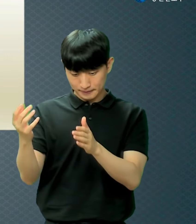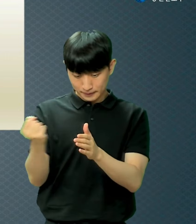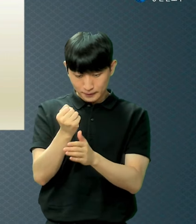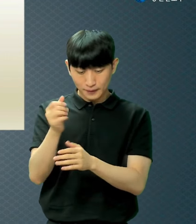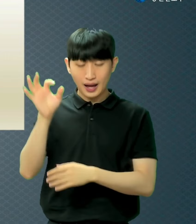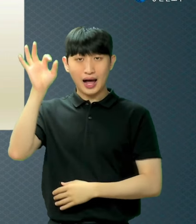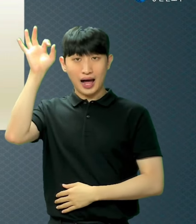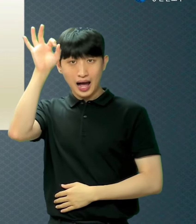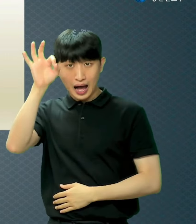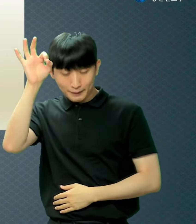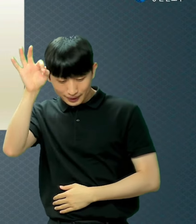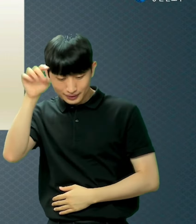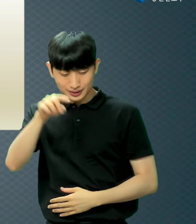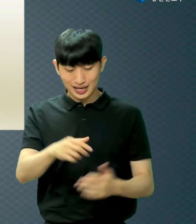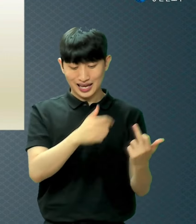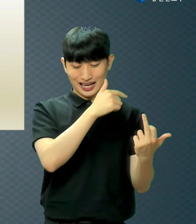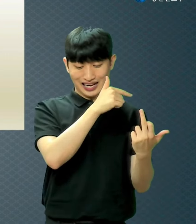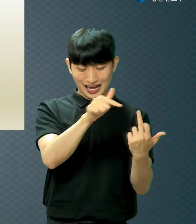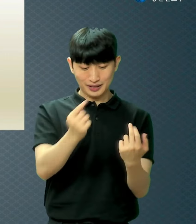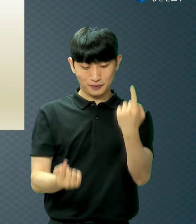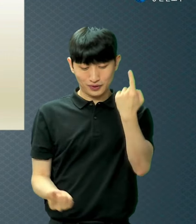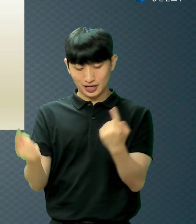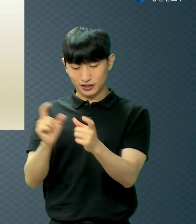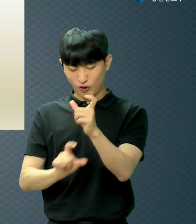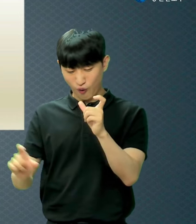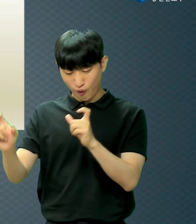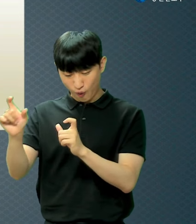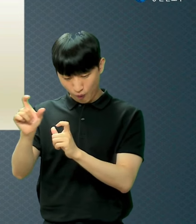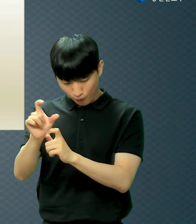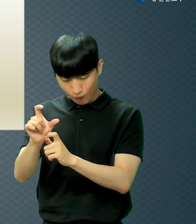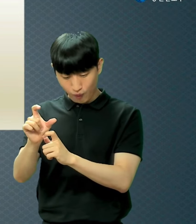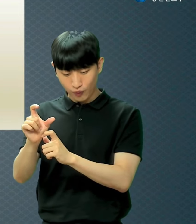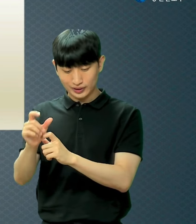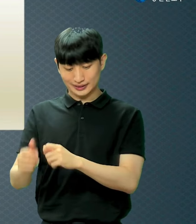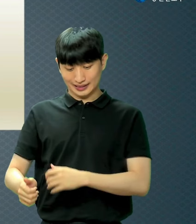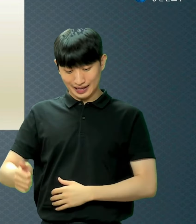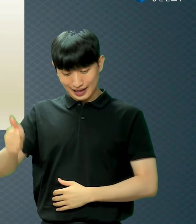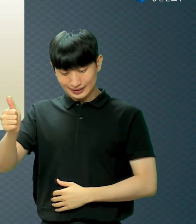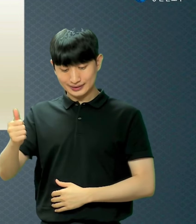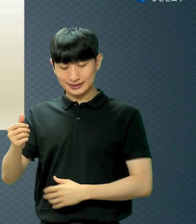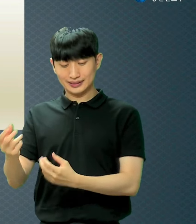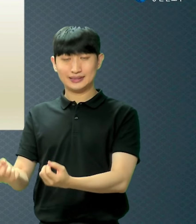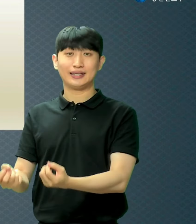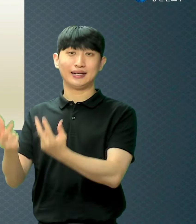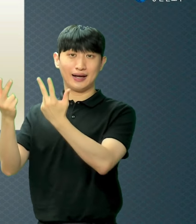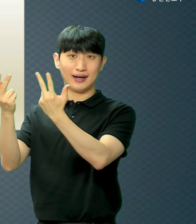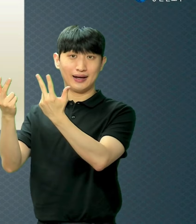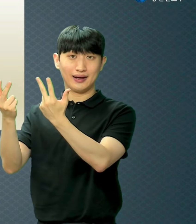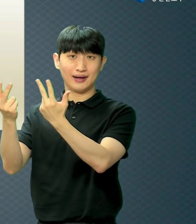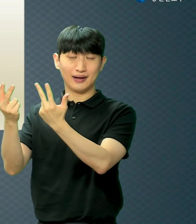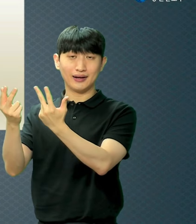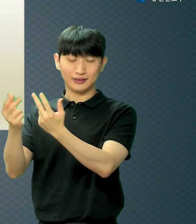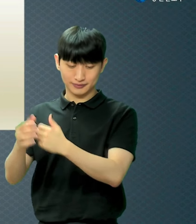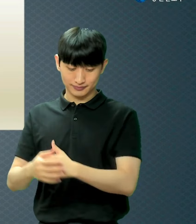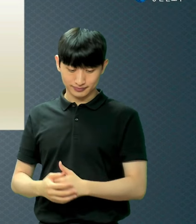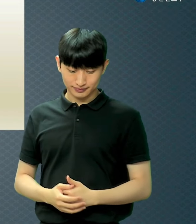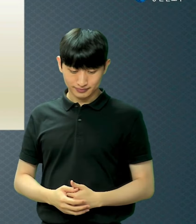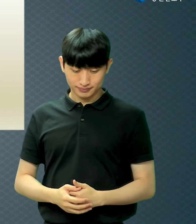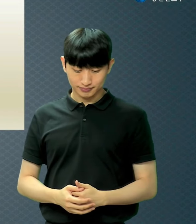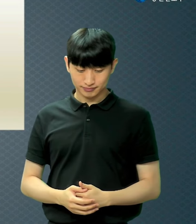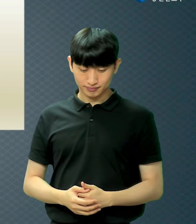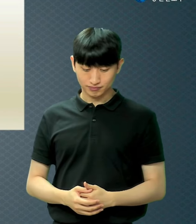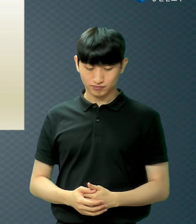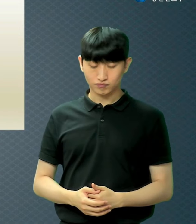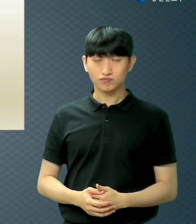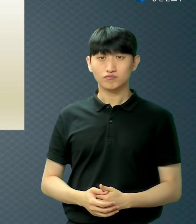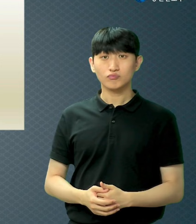더 나은 제사 그러면 아벨의